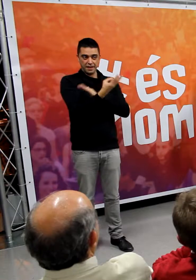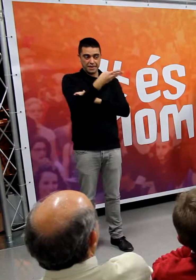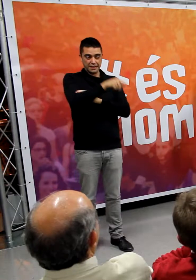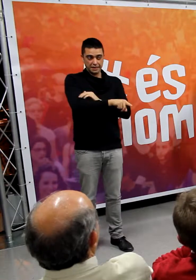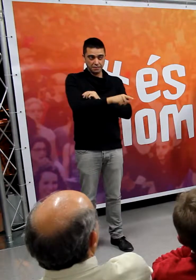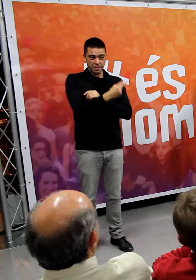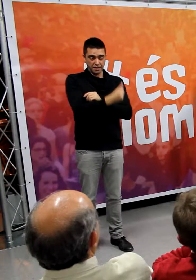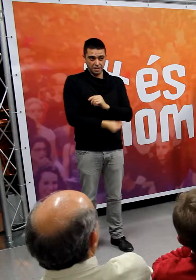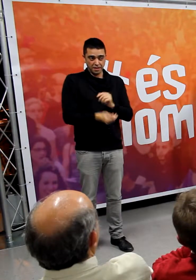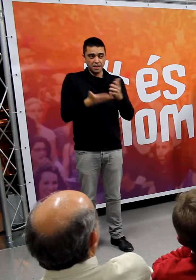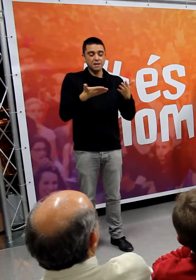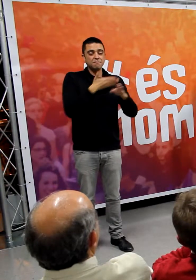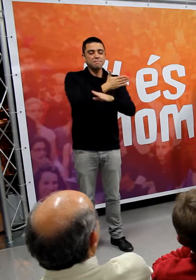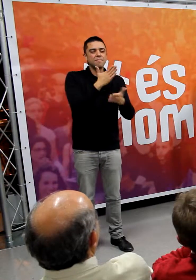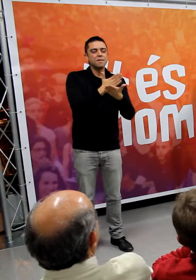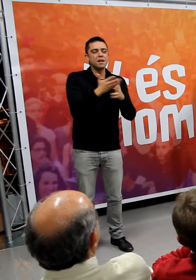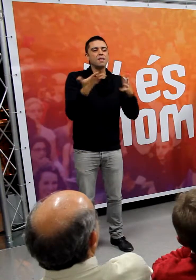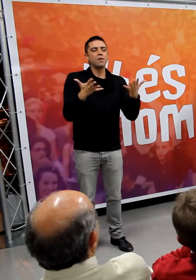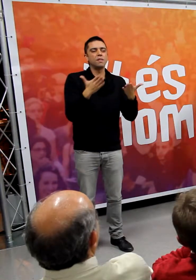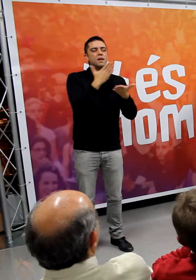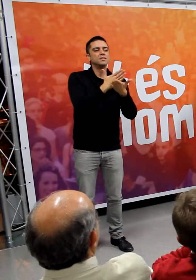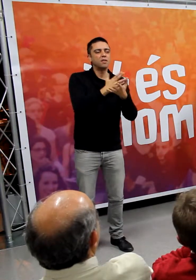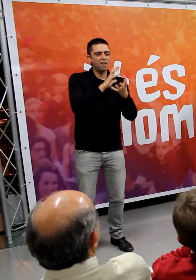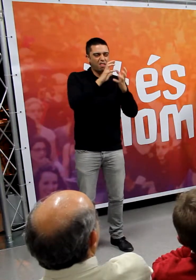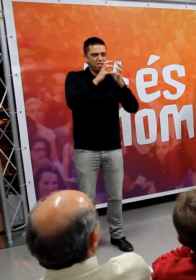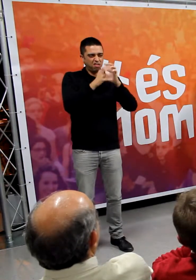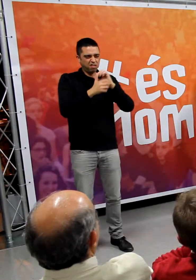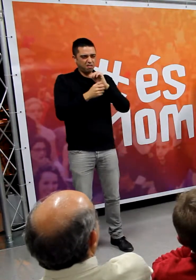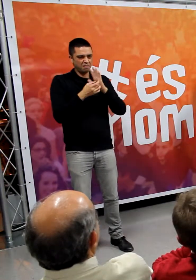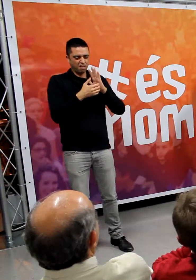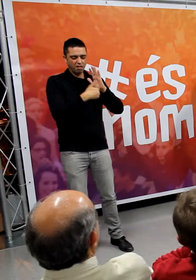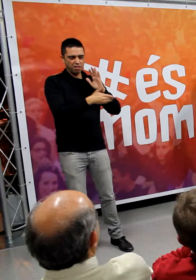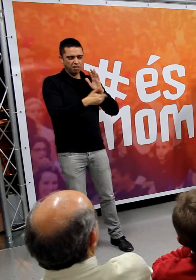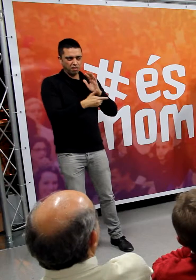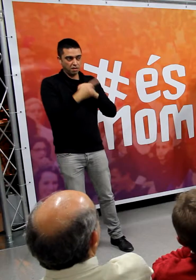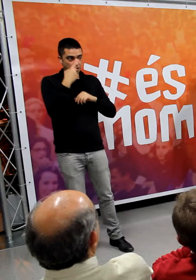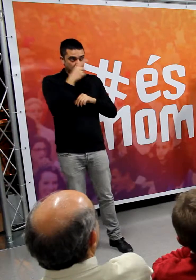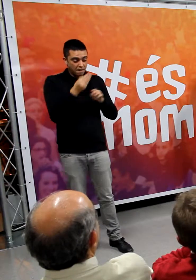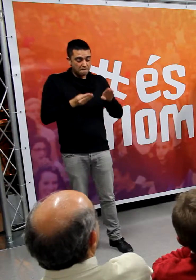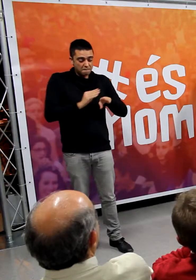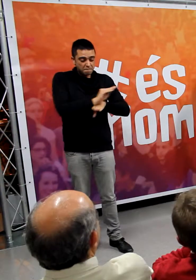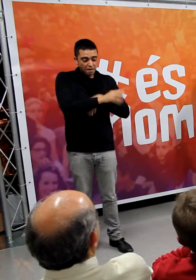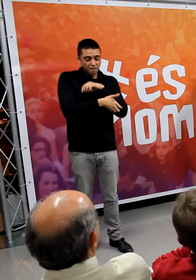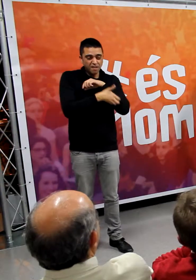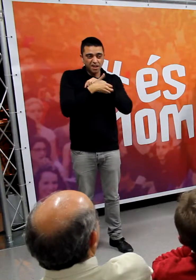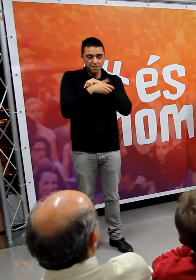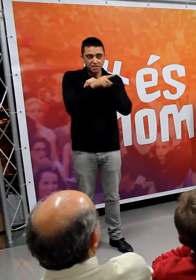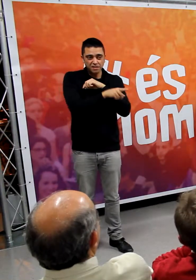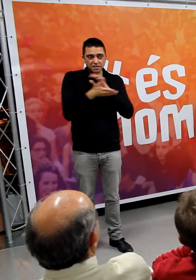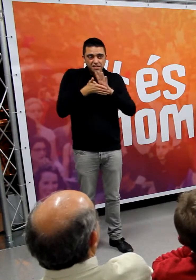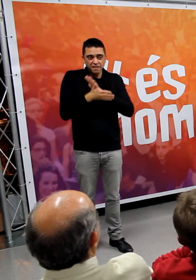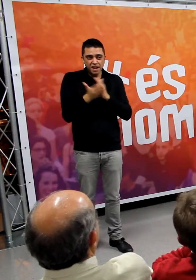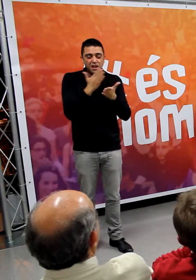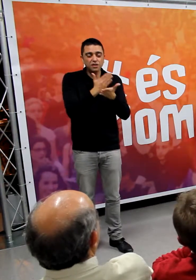escolaritzats en barracons l'infrafinançament que parlava Mònica és això són les